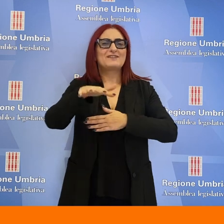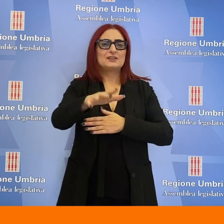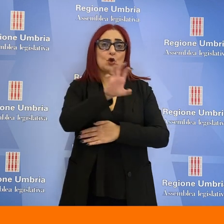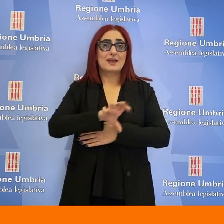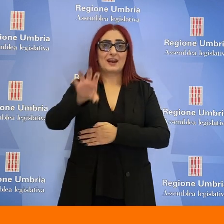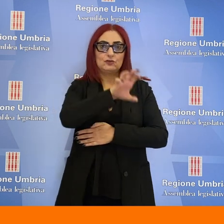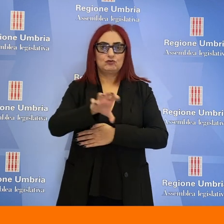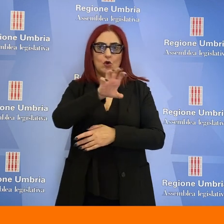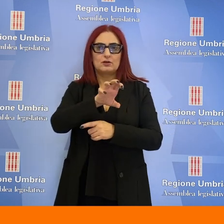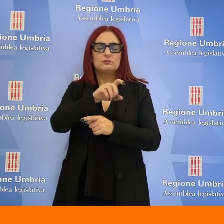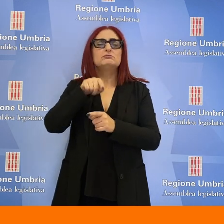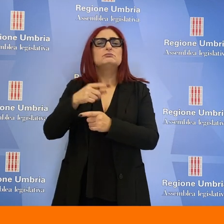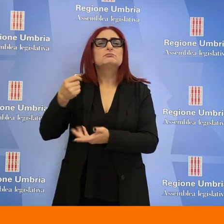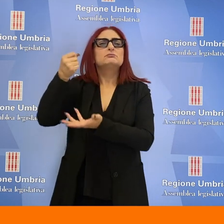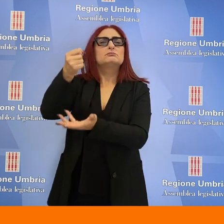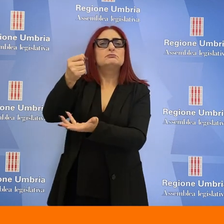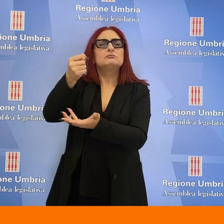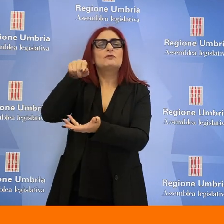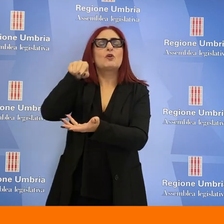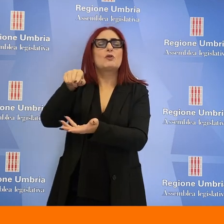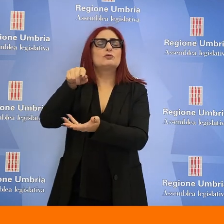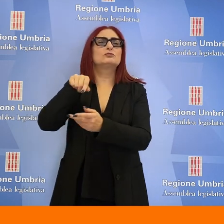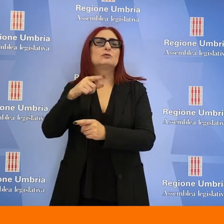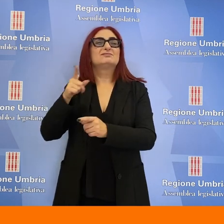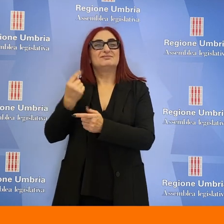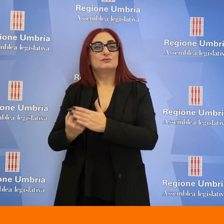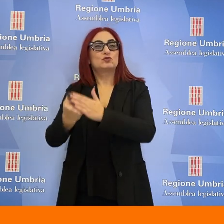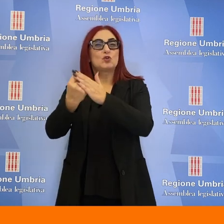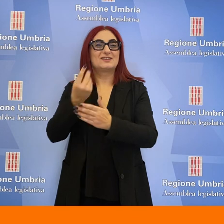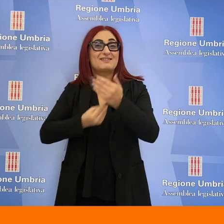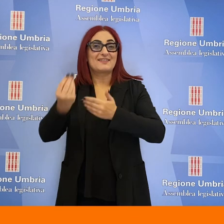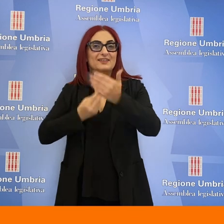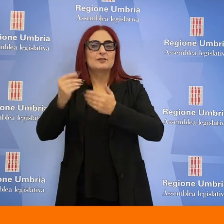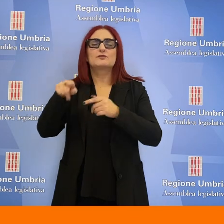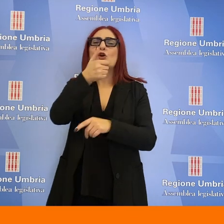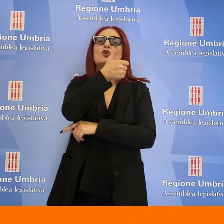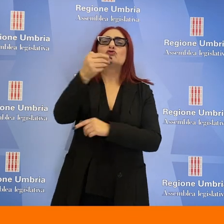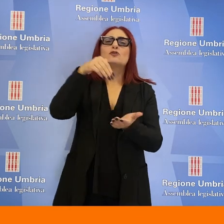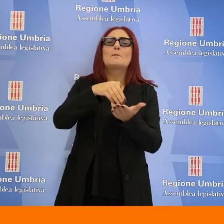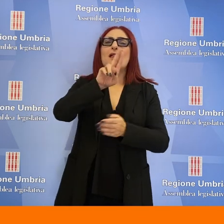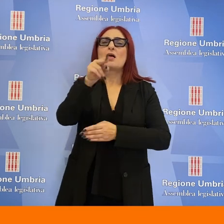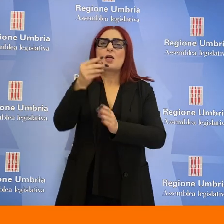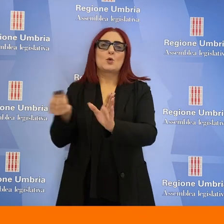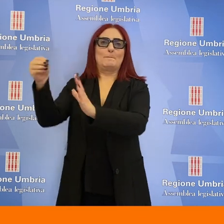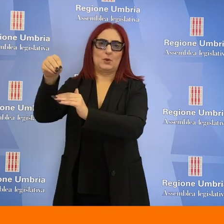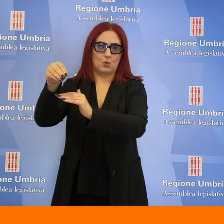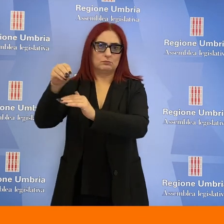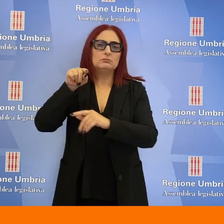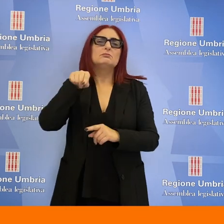Regione che incrementa di 100.000 euro gli stanziamenti a sostegno della natalità. La variazione di bilancio